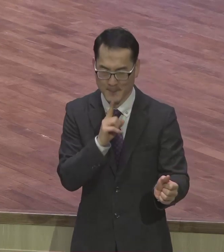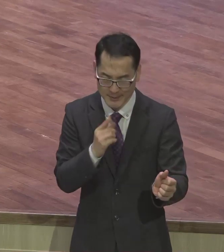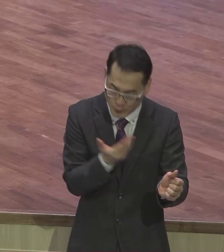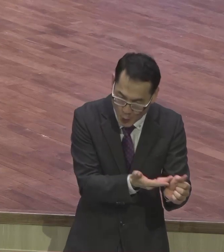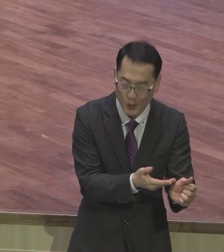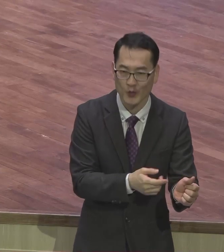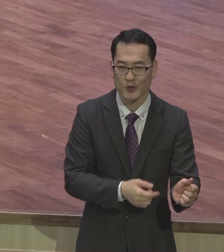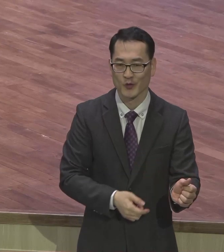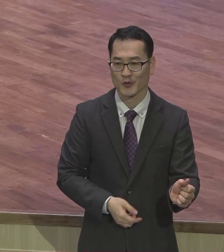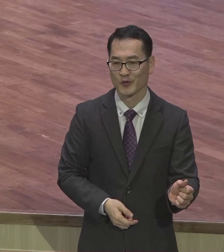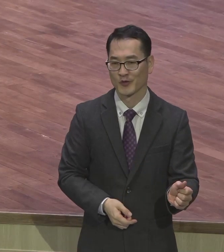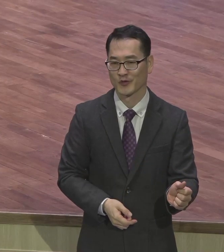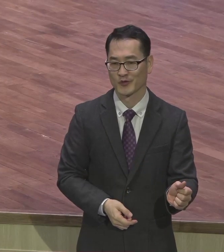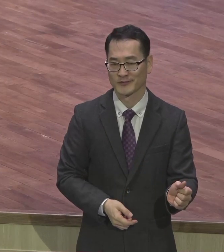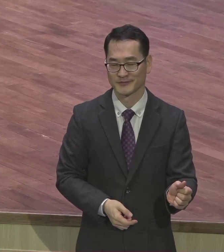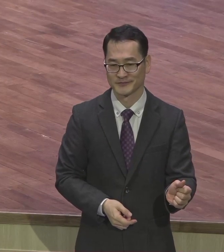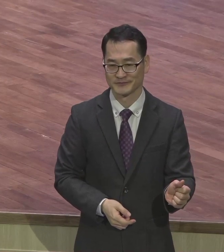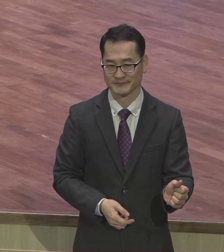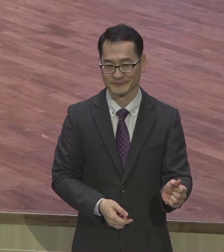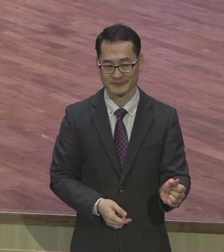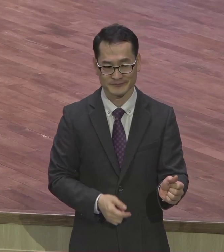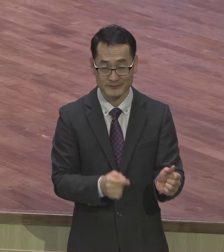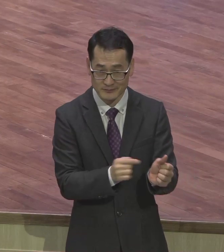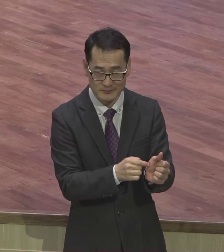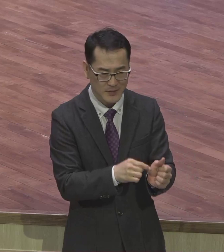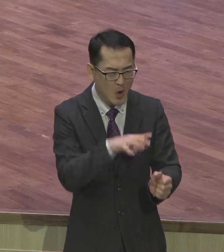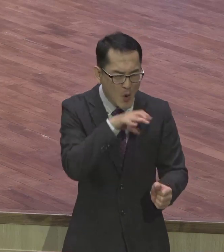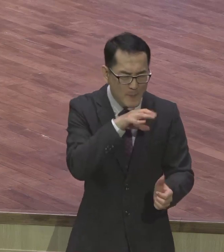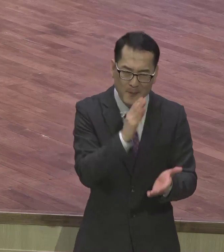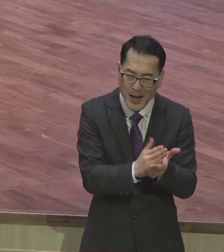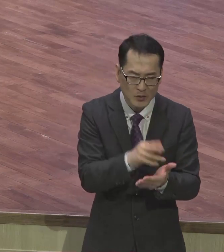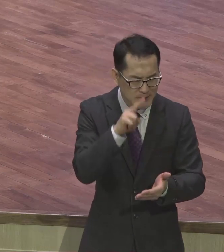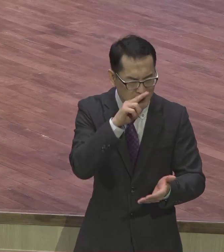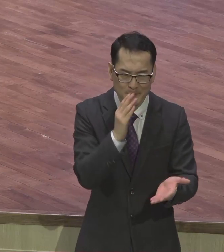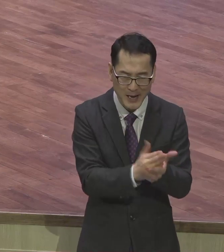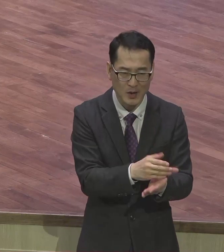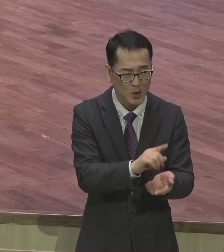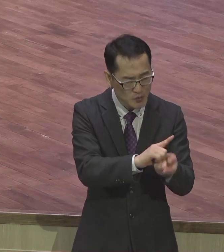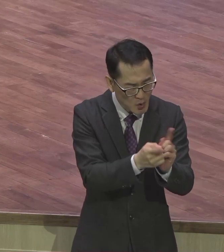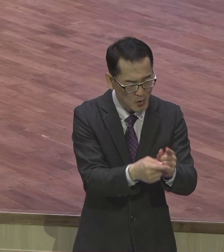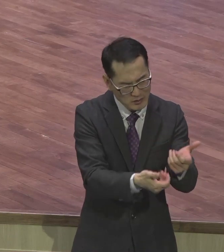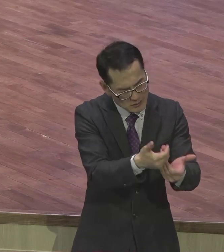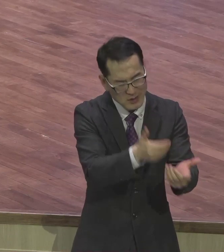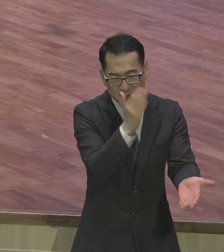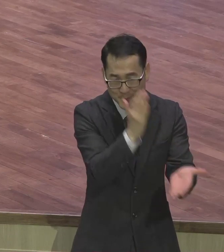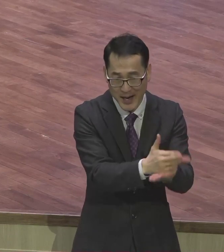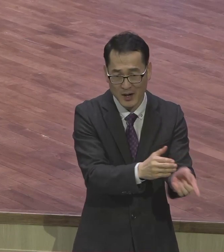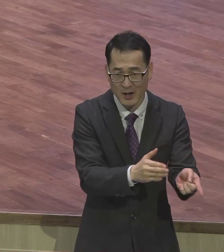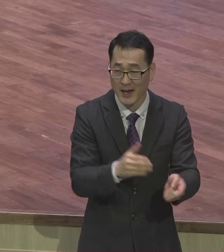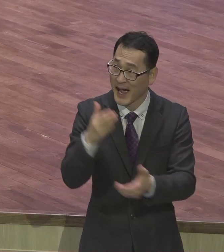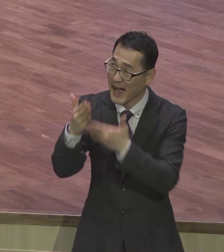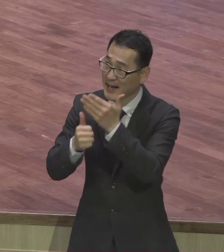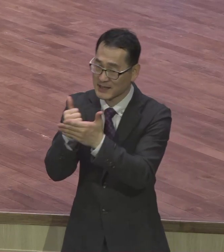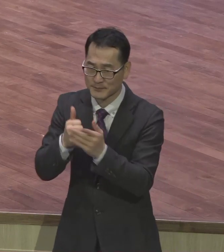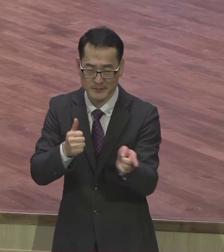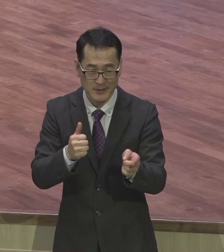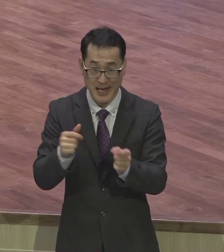시계가 없이 하라. 이는 너희가 험이 없고 순진하여 억울해지고 흐스르는 세대의 가운데서 하나님의 험 없는 자녀로